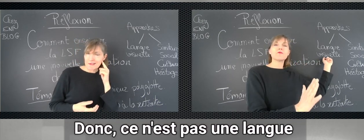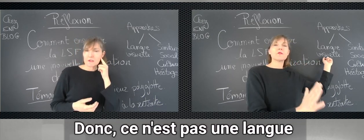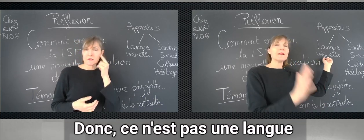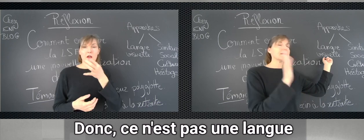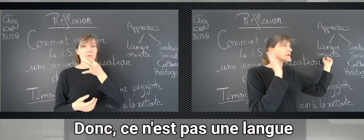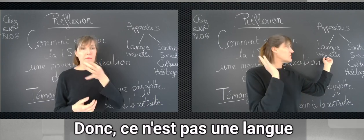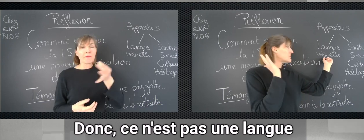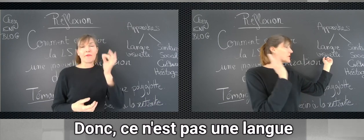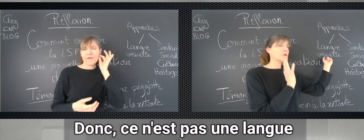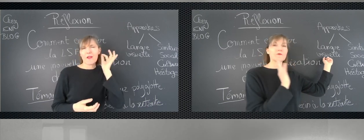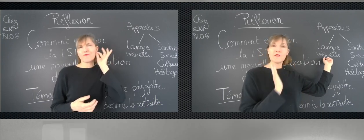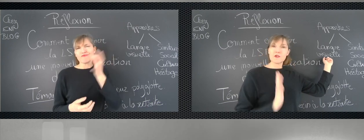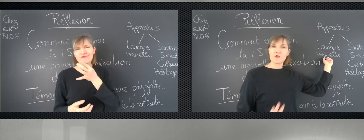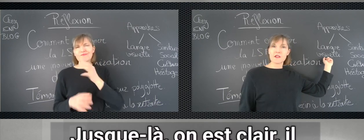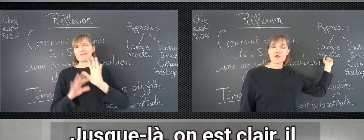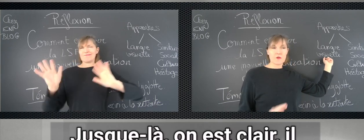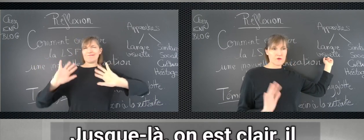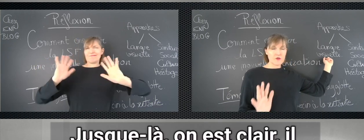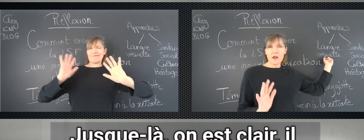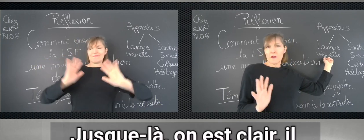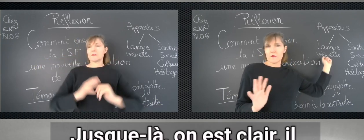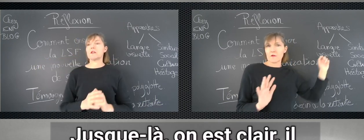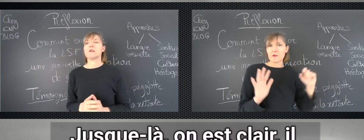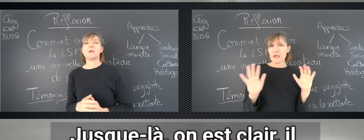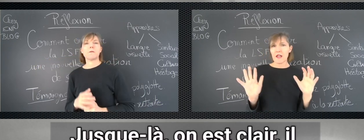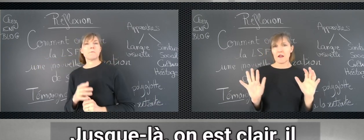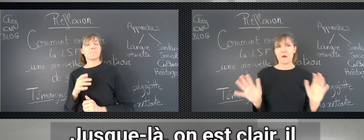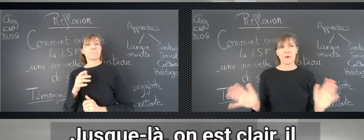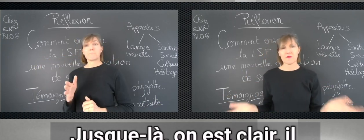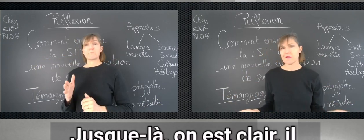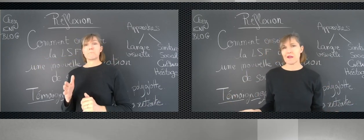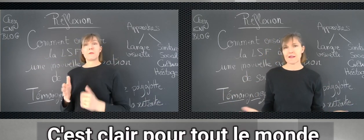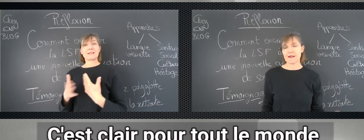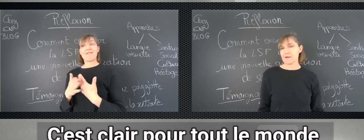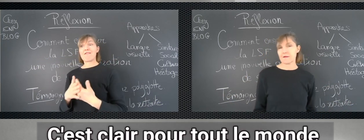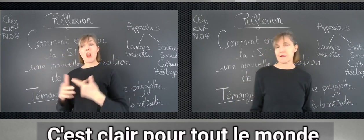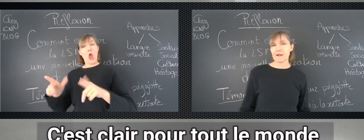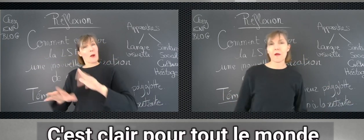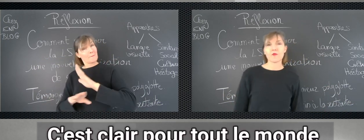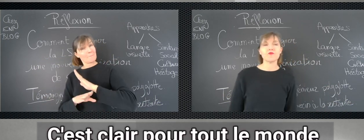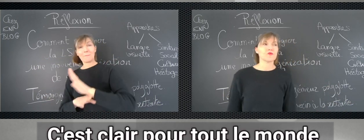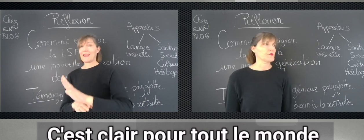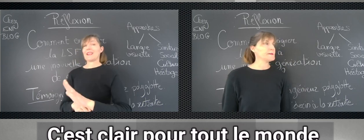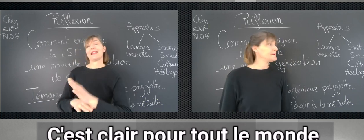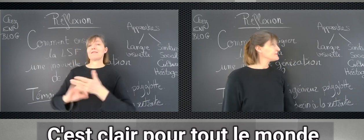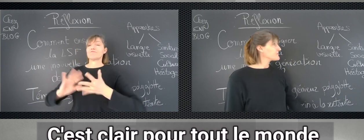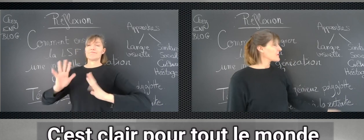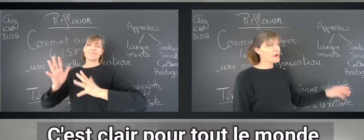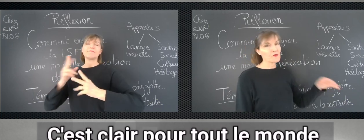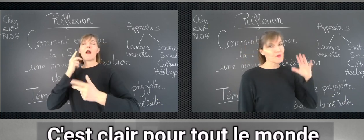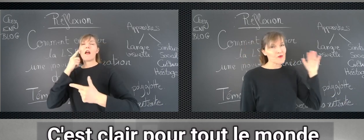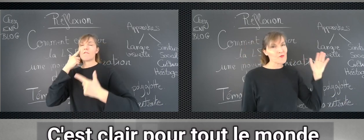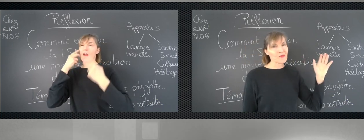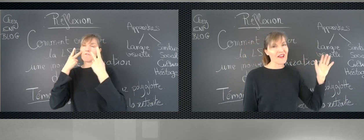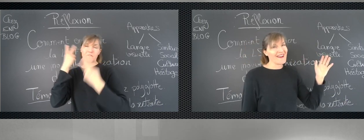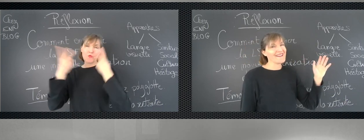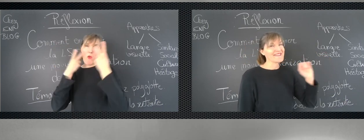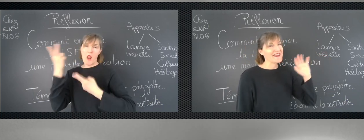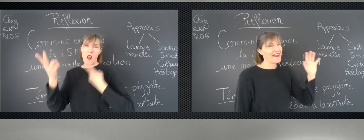-vocale.'est une langue visiogestuelle. Jusque là, on est clair. Il n pas de souci avec ça. C'est clair pour tout le monde. Partout dans le monde. C'est clair.